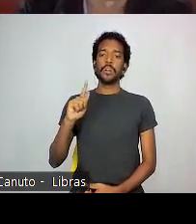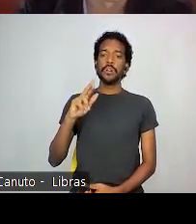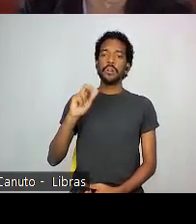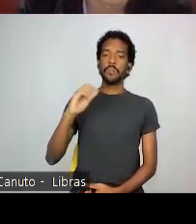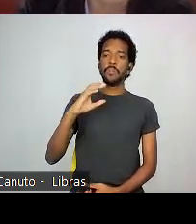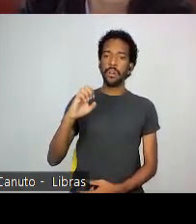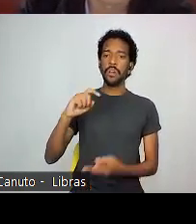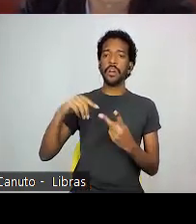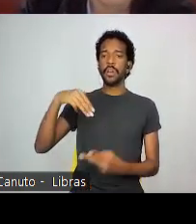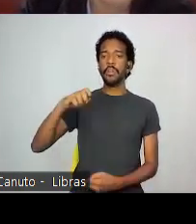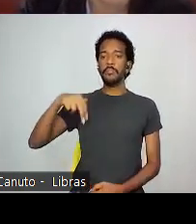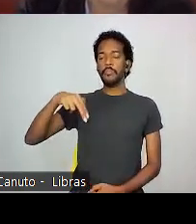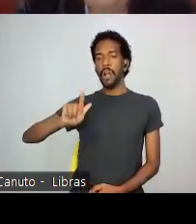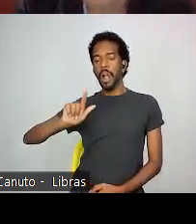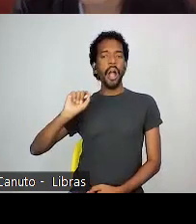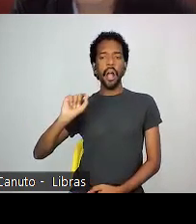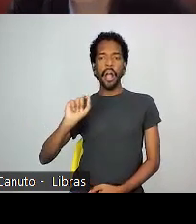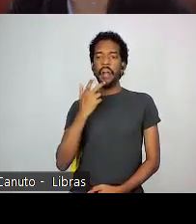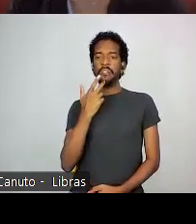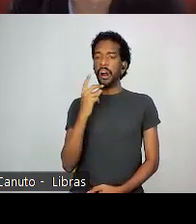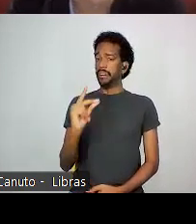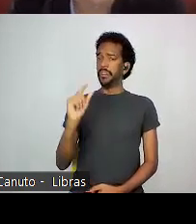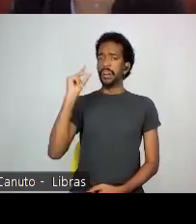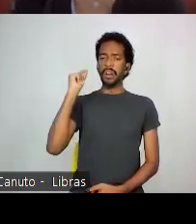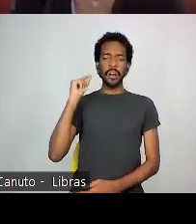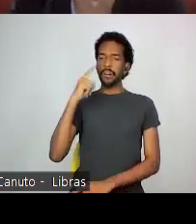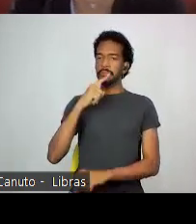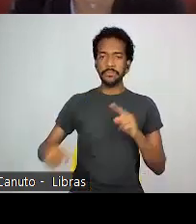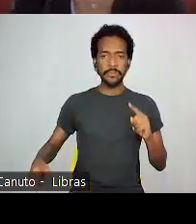diz que era antiquado, derogatório,